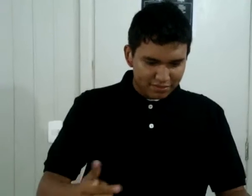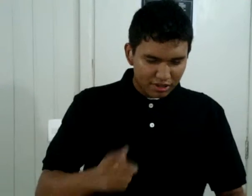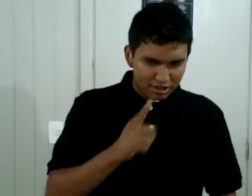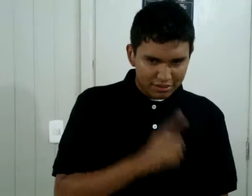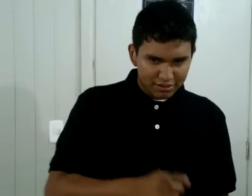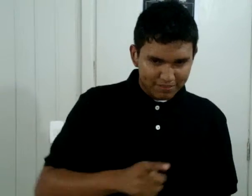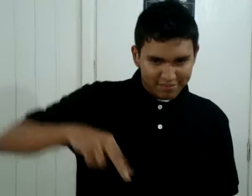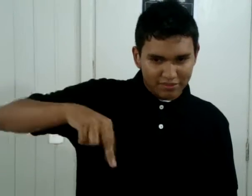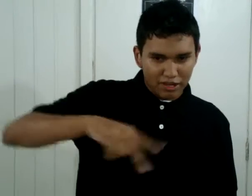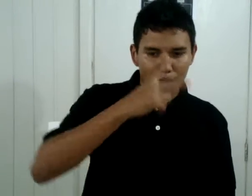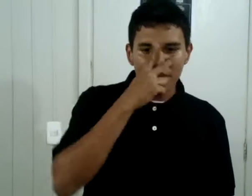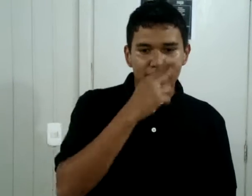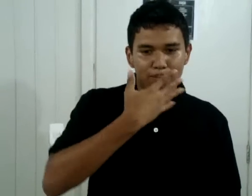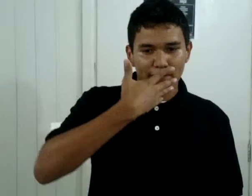dilatava ao calor